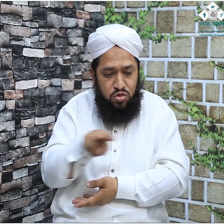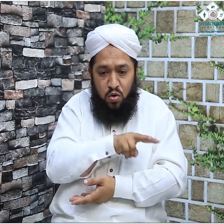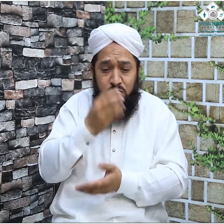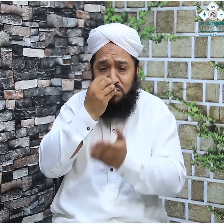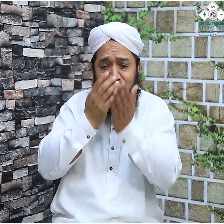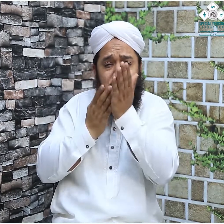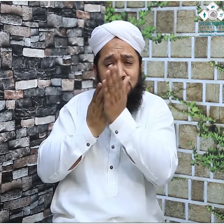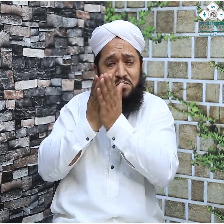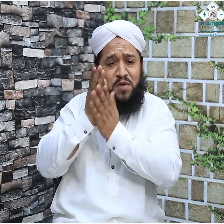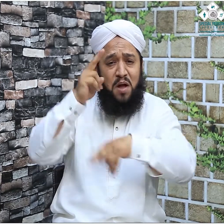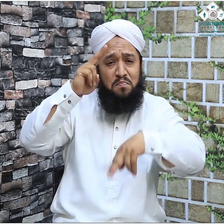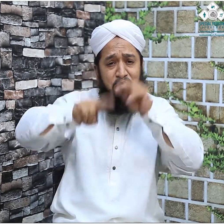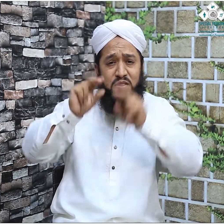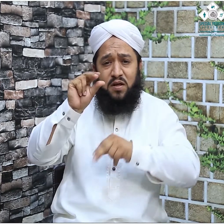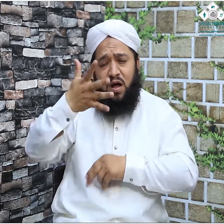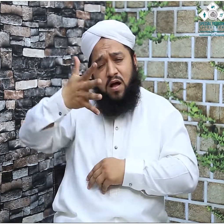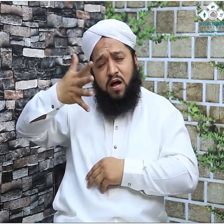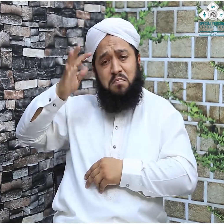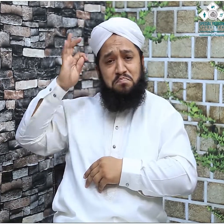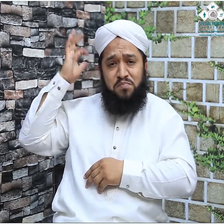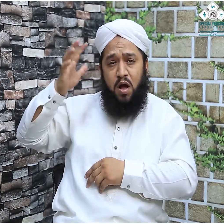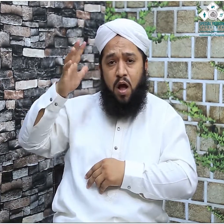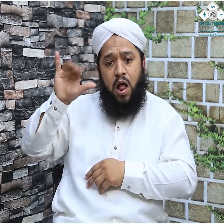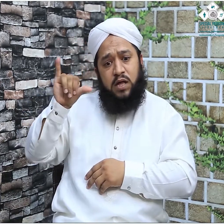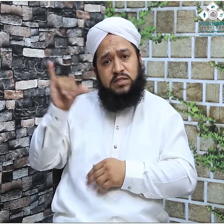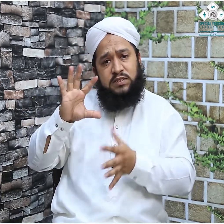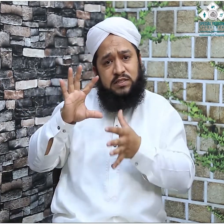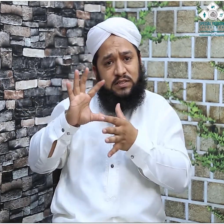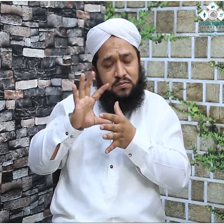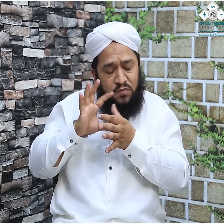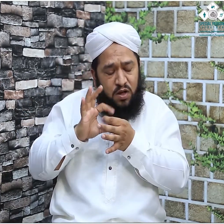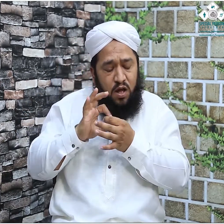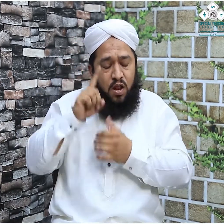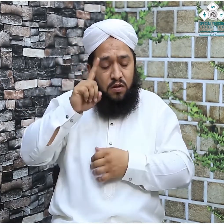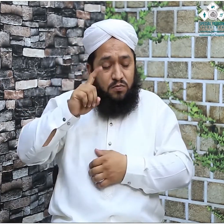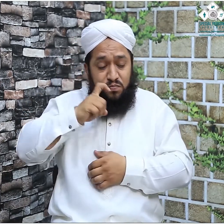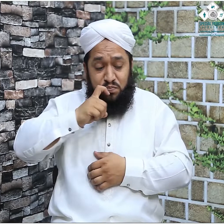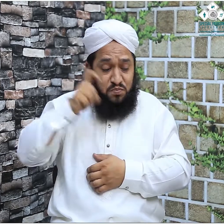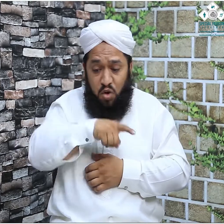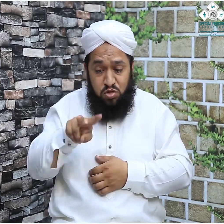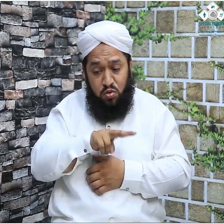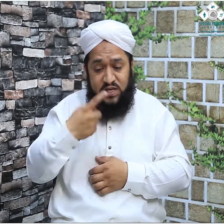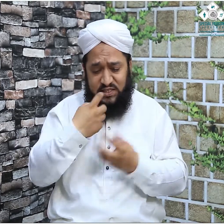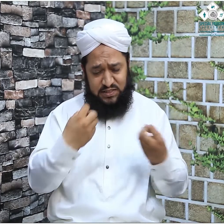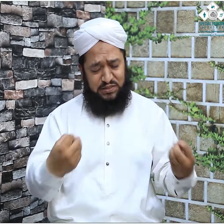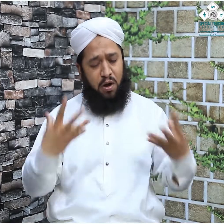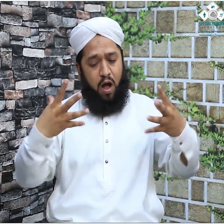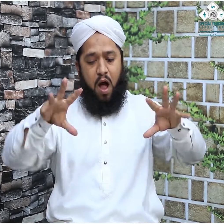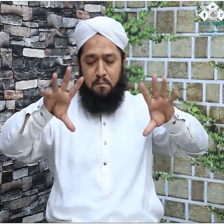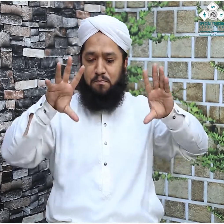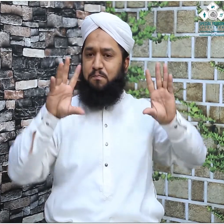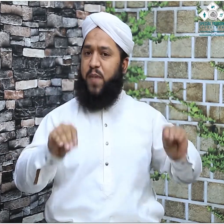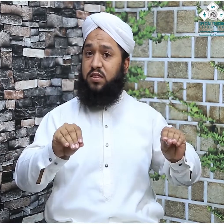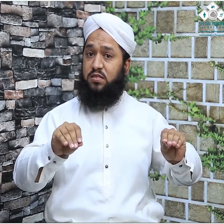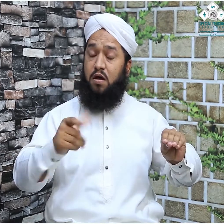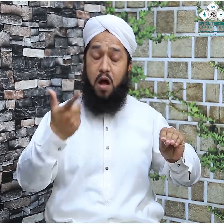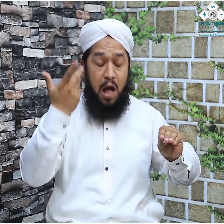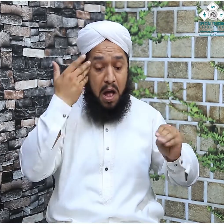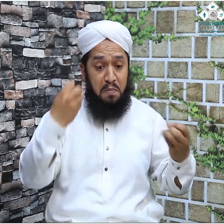اگر اللہ تعالیٰ اس کی روشنی کو ختم نہ کرتا تو مشرق و مغرب کا درمیانی حصہ روشن ہو جاتا سبحان